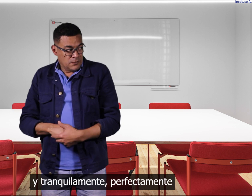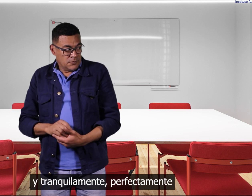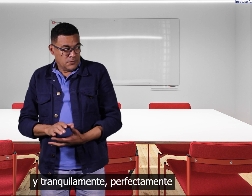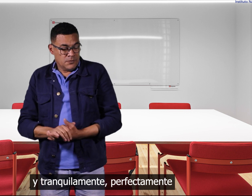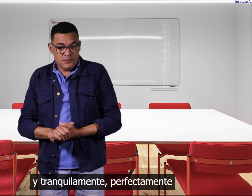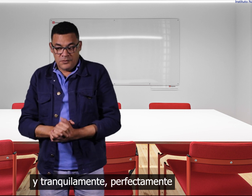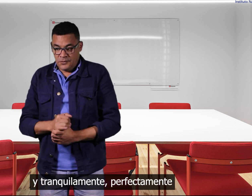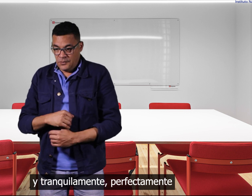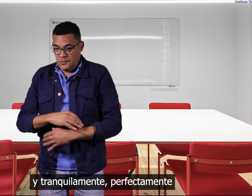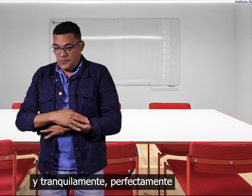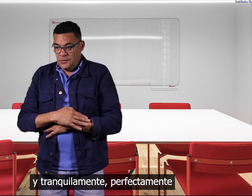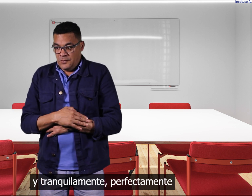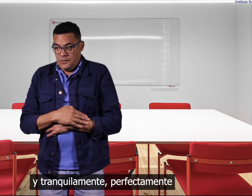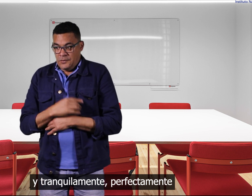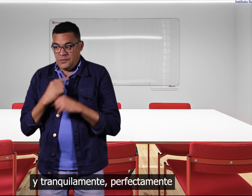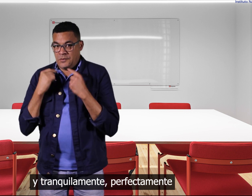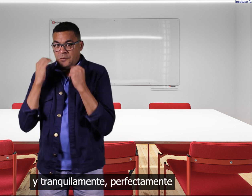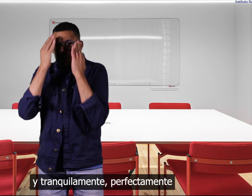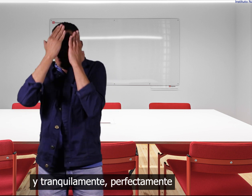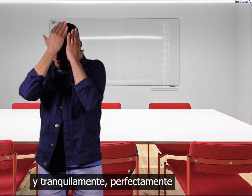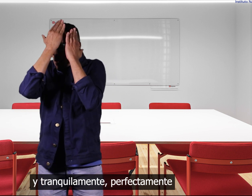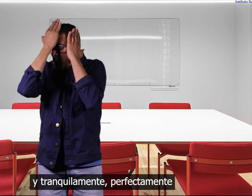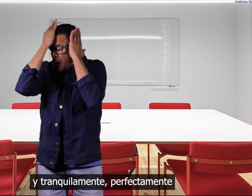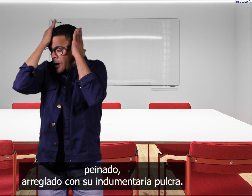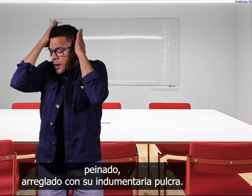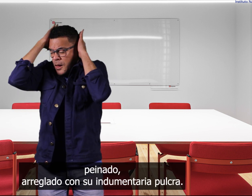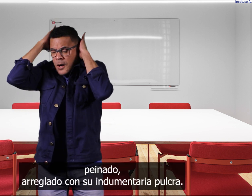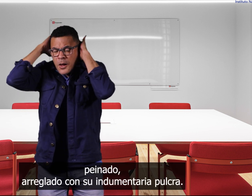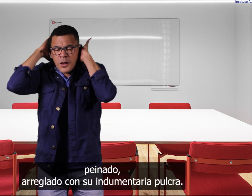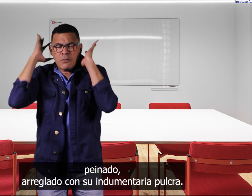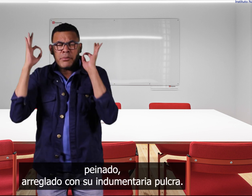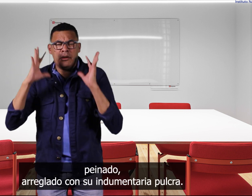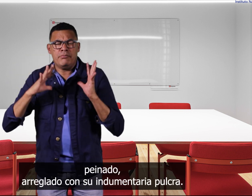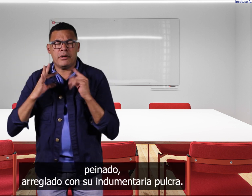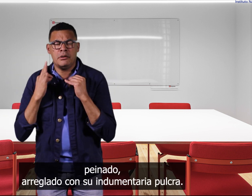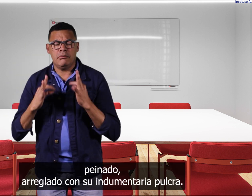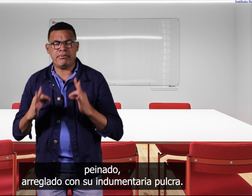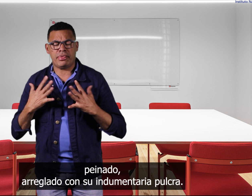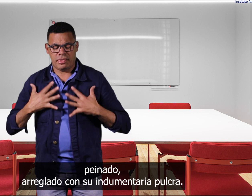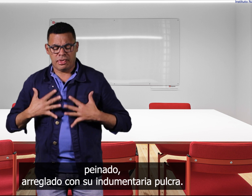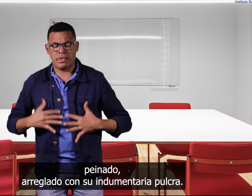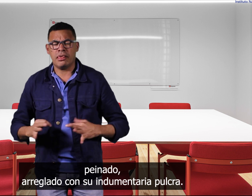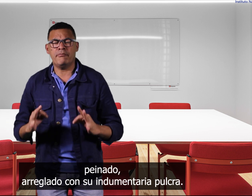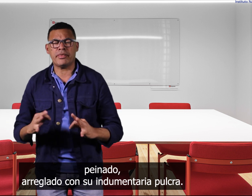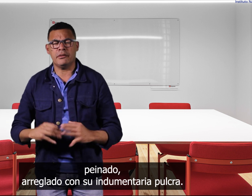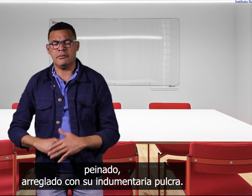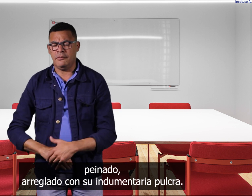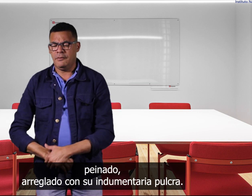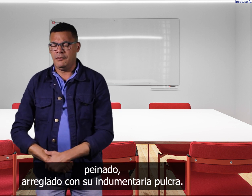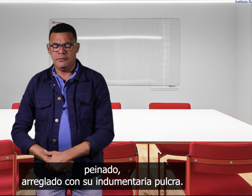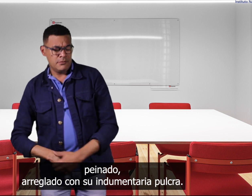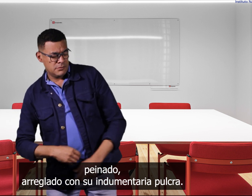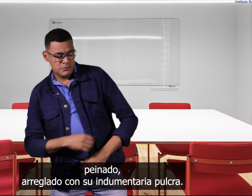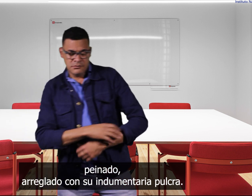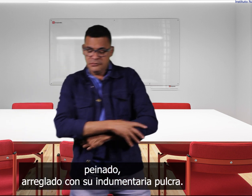tranquilamente perfectamente peinado arreglado con su indumentaria pulcra